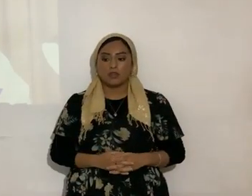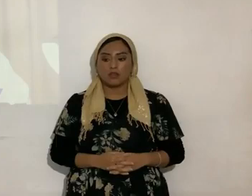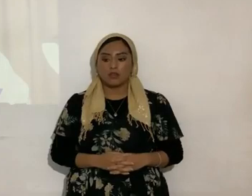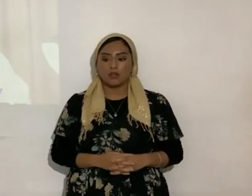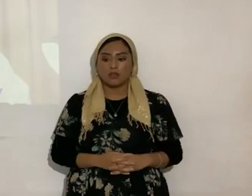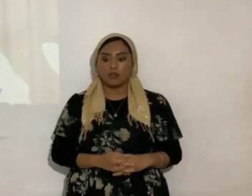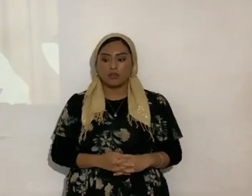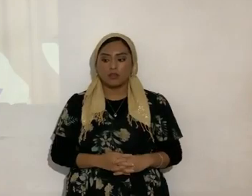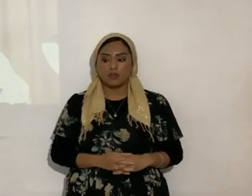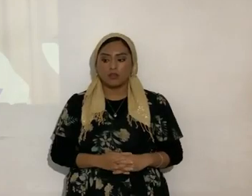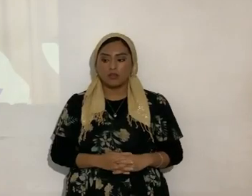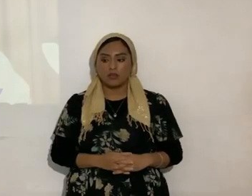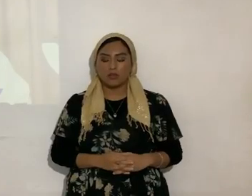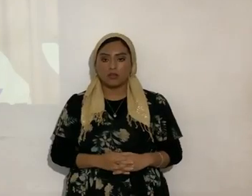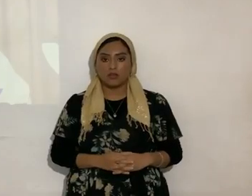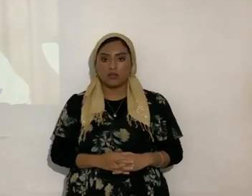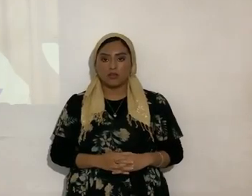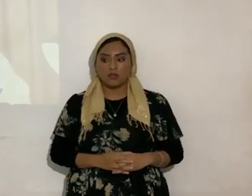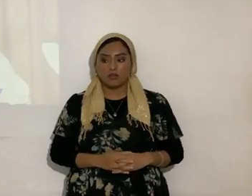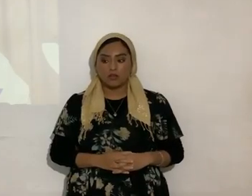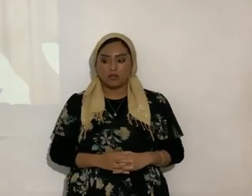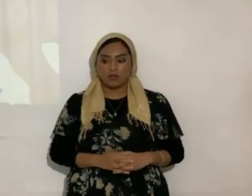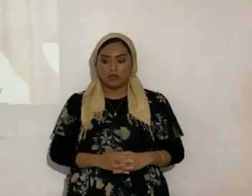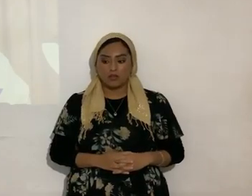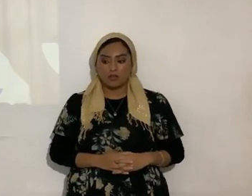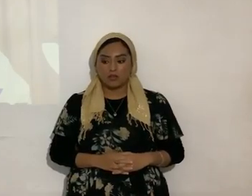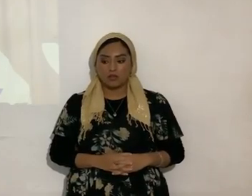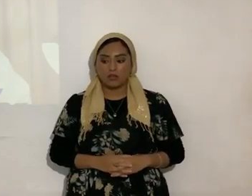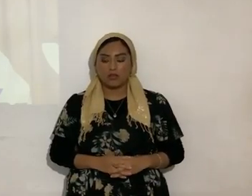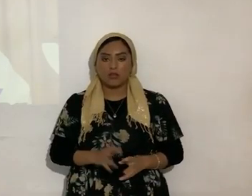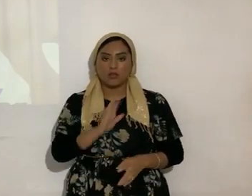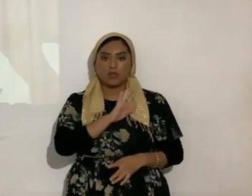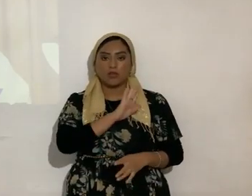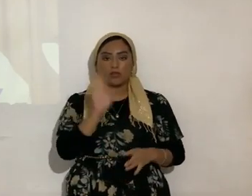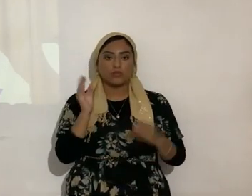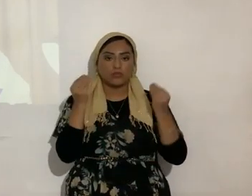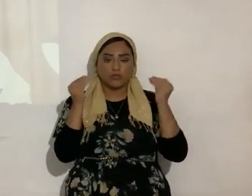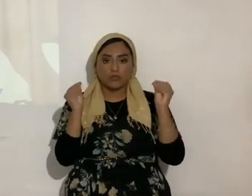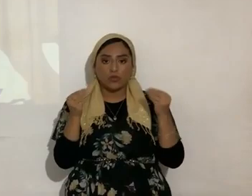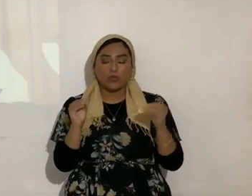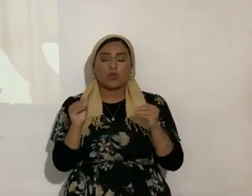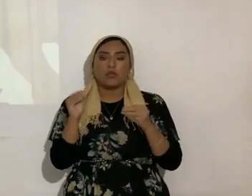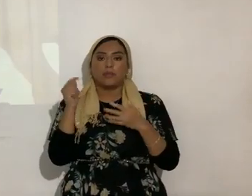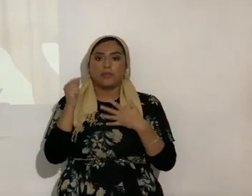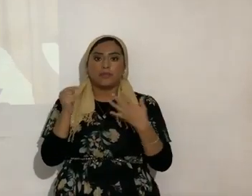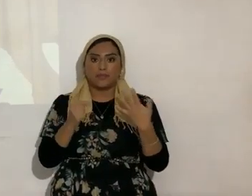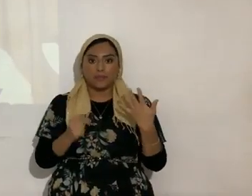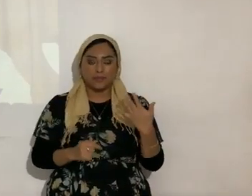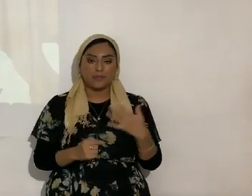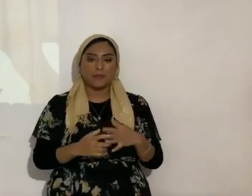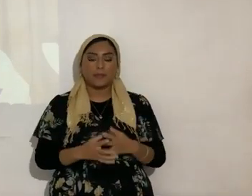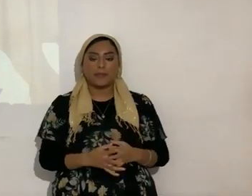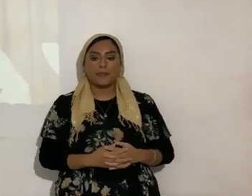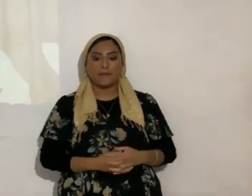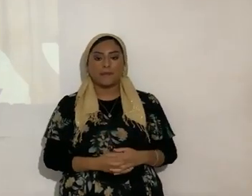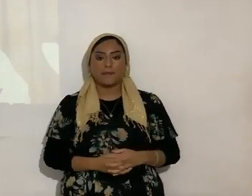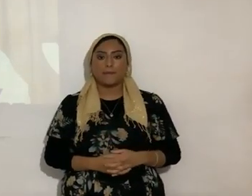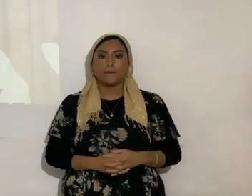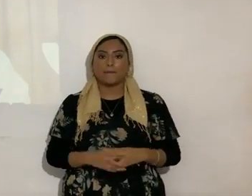delito, dejaron un buzón, en las tiendas, en las farmacias, etc., en los periódicos, etc., pero vamos a hacerlo lo